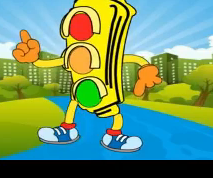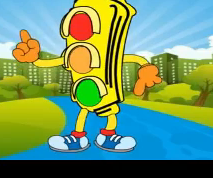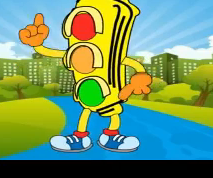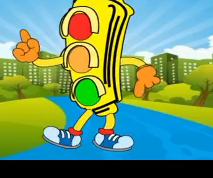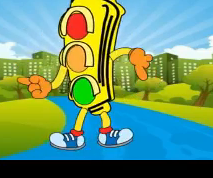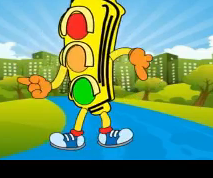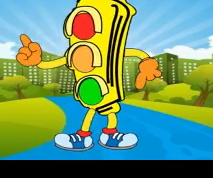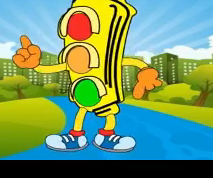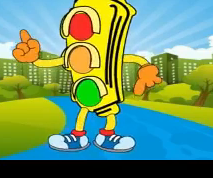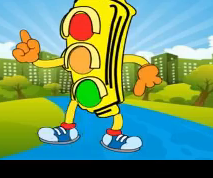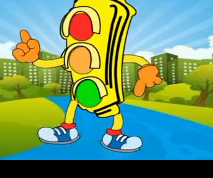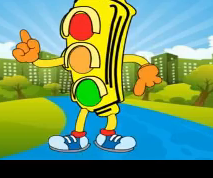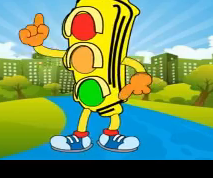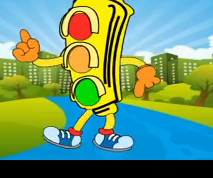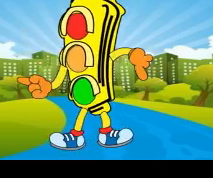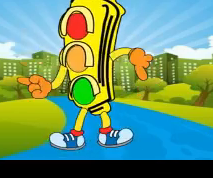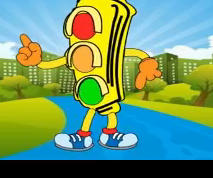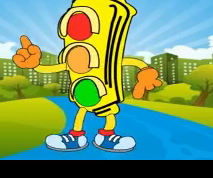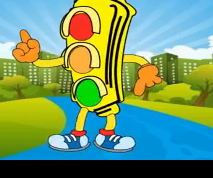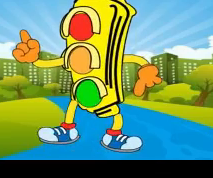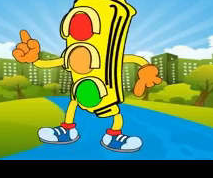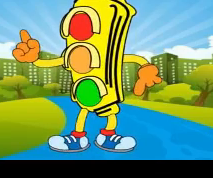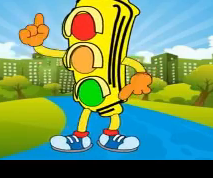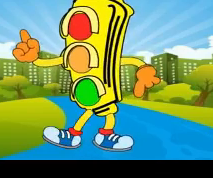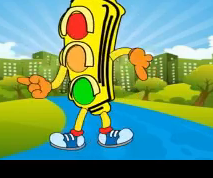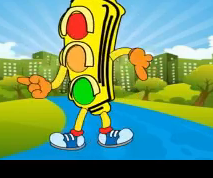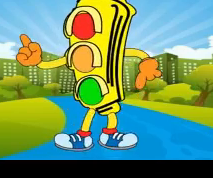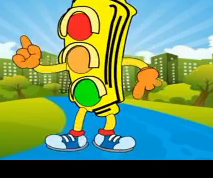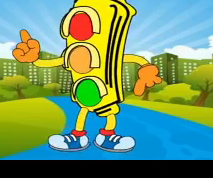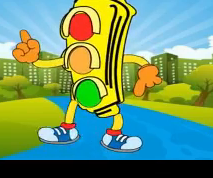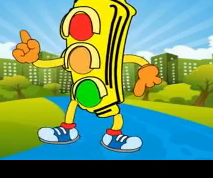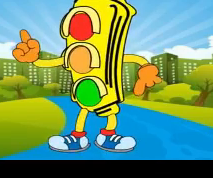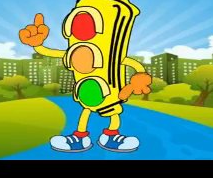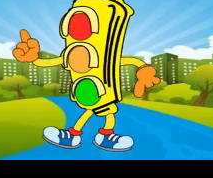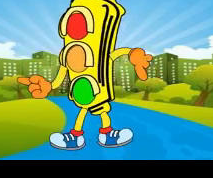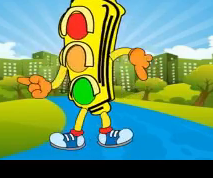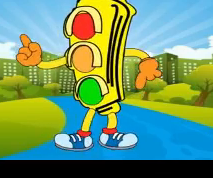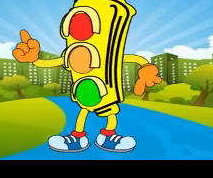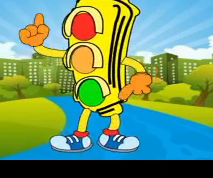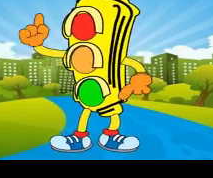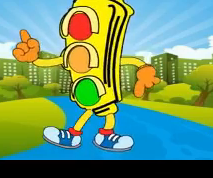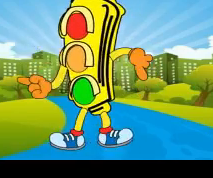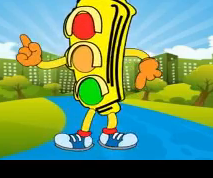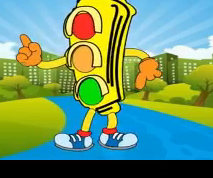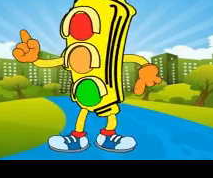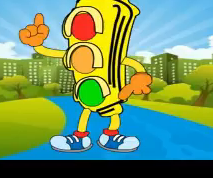Un robot tricolor que está en la calle llama la atención. Y dice